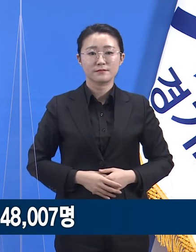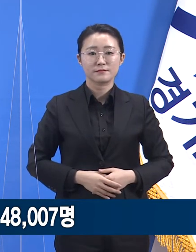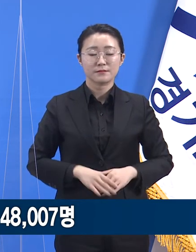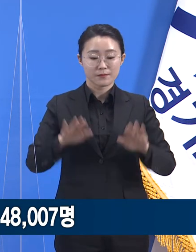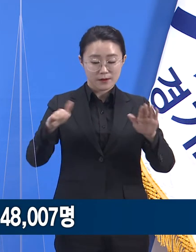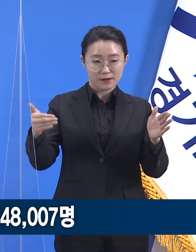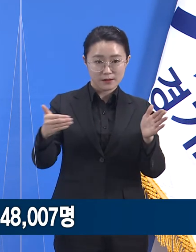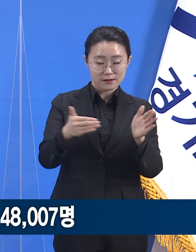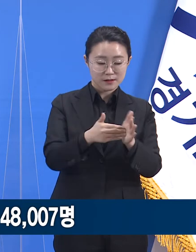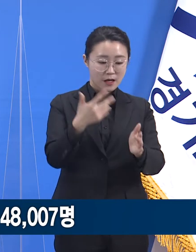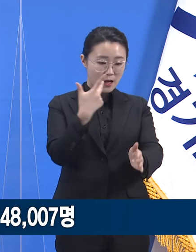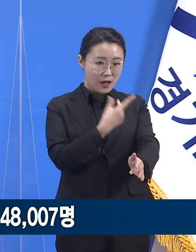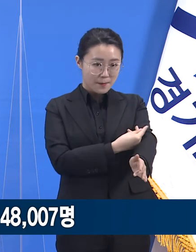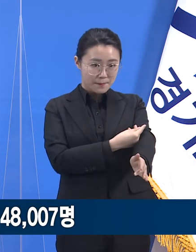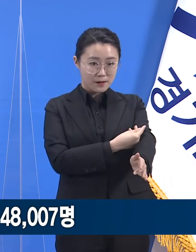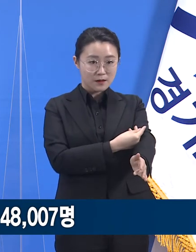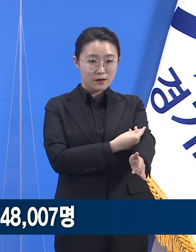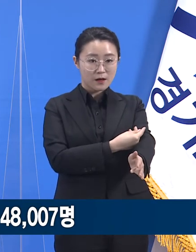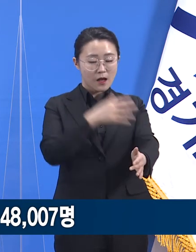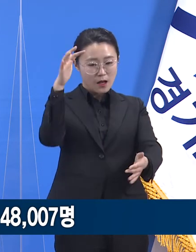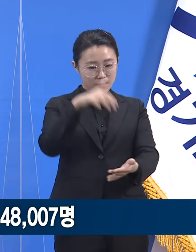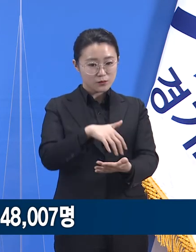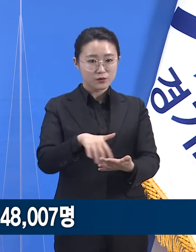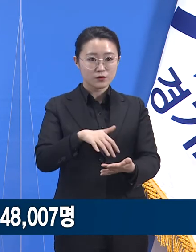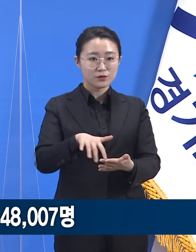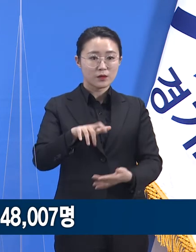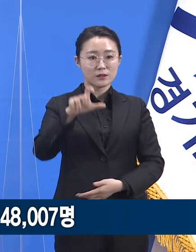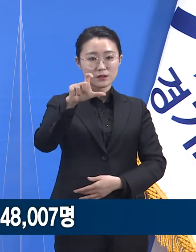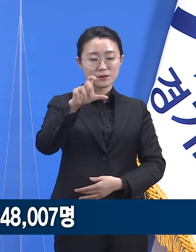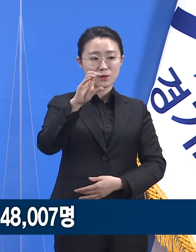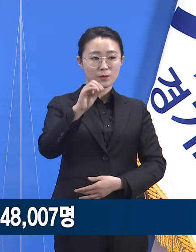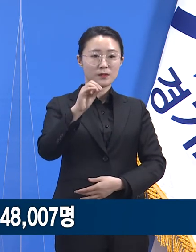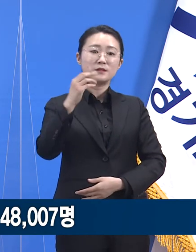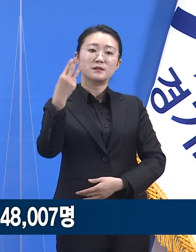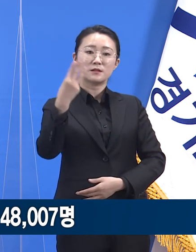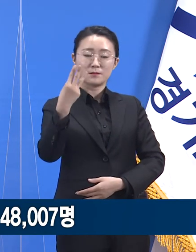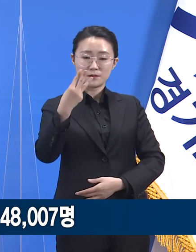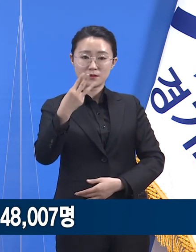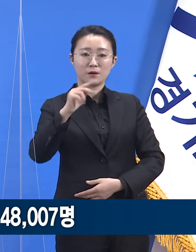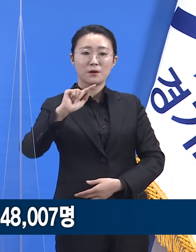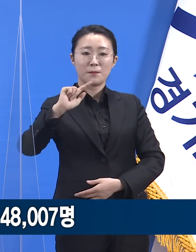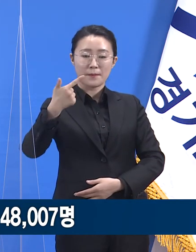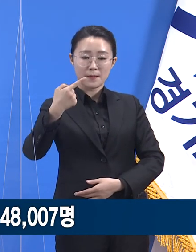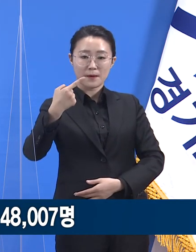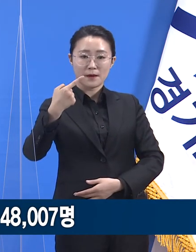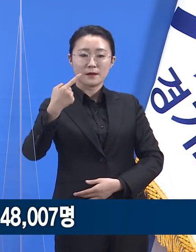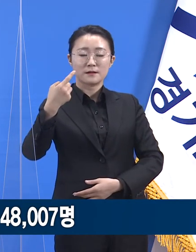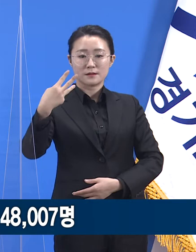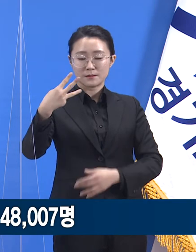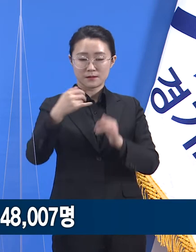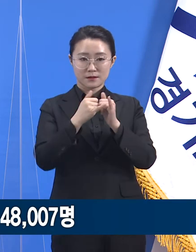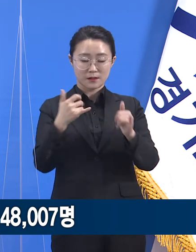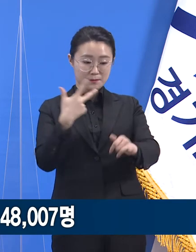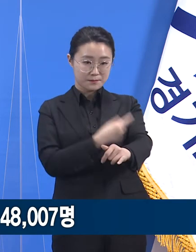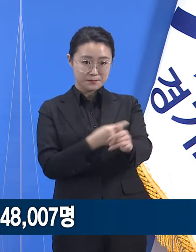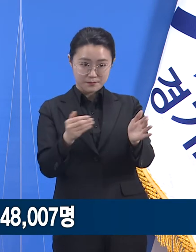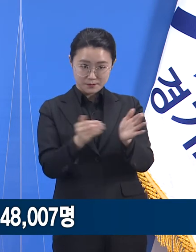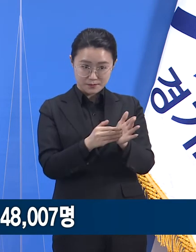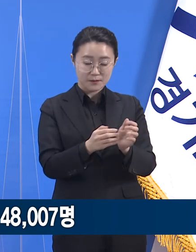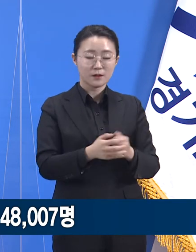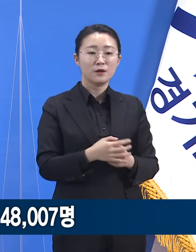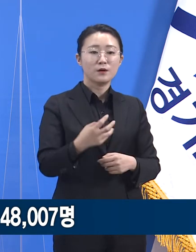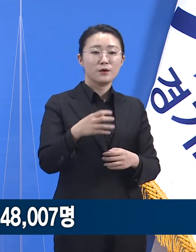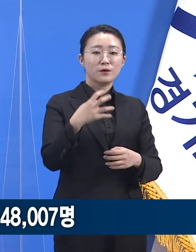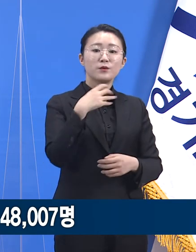현재까지 총접종자는 15만 3,103명이고 세부적으로 요양병원 4만 4,900명,